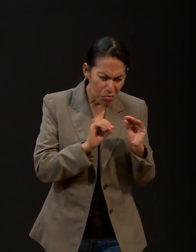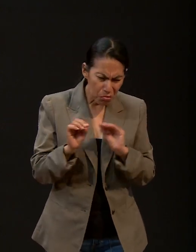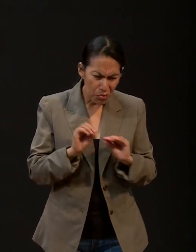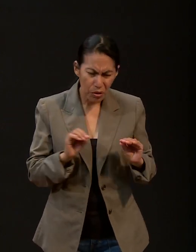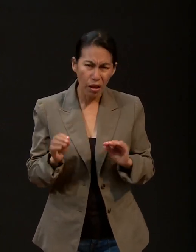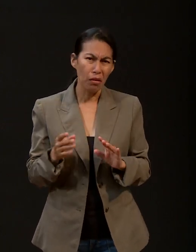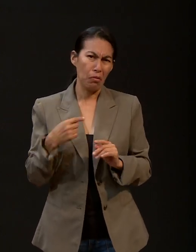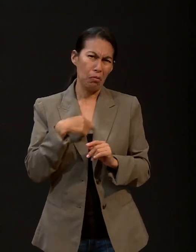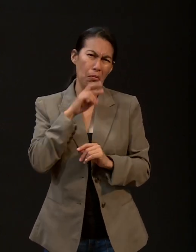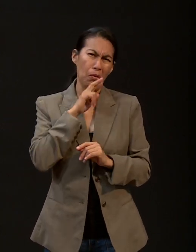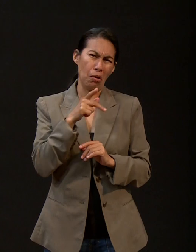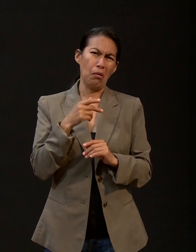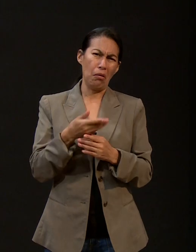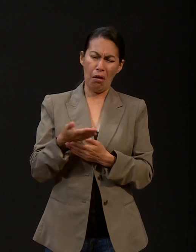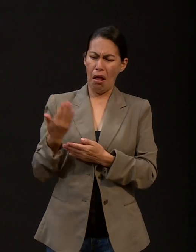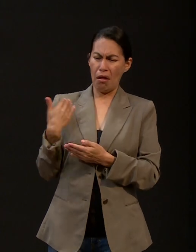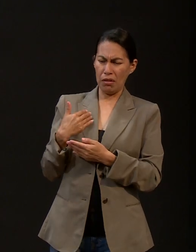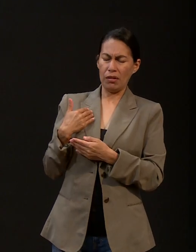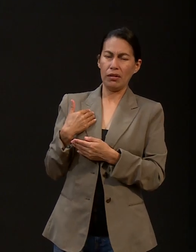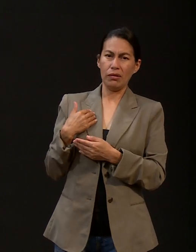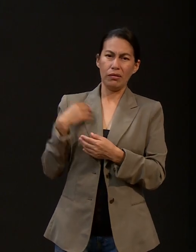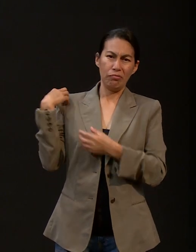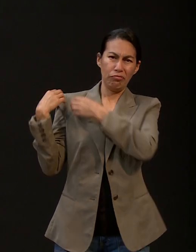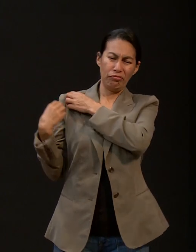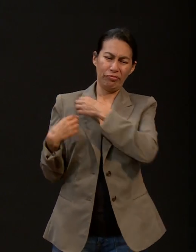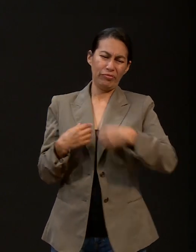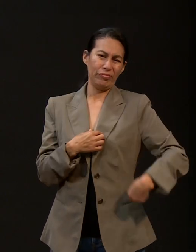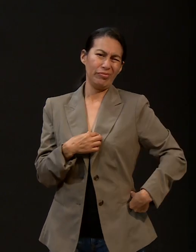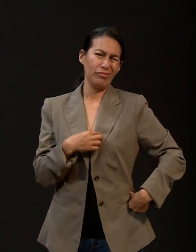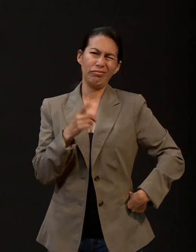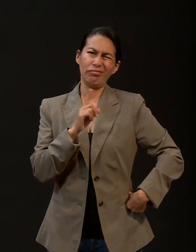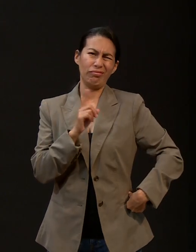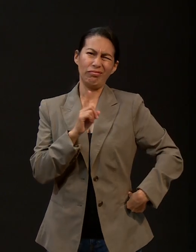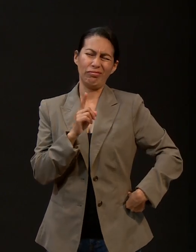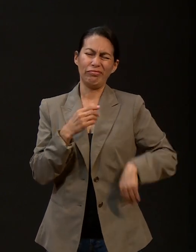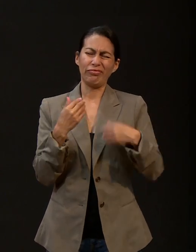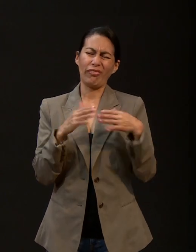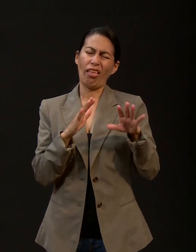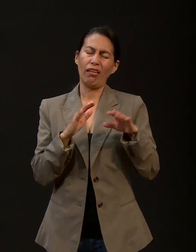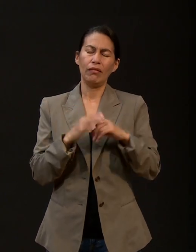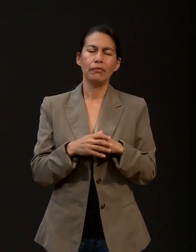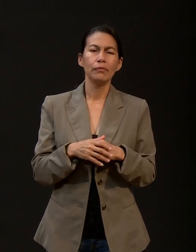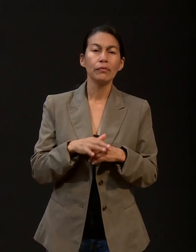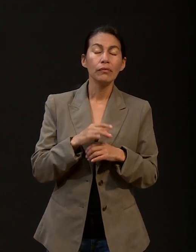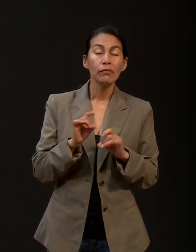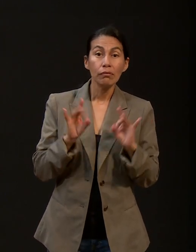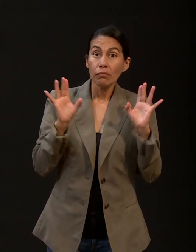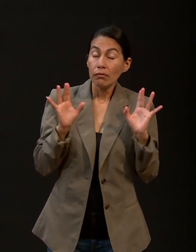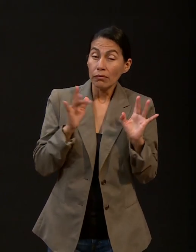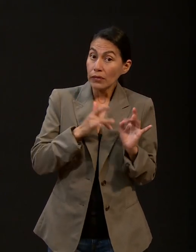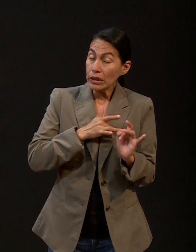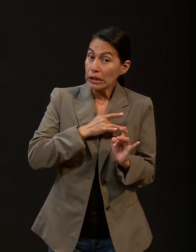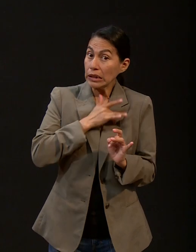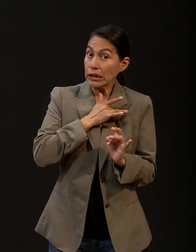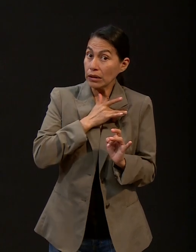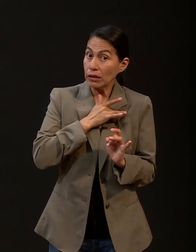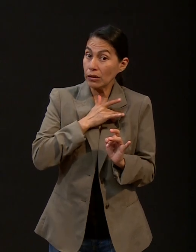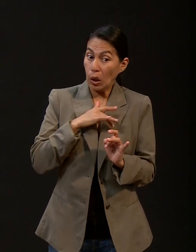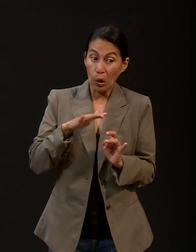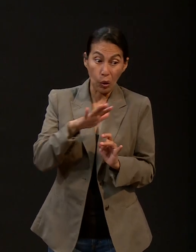para mayor facilidad, yo no llevaba puesto el cinturón. Y sentí que debía de guardar todas